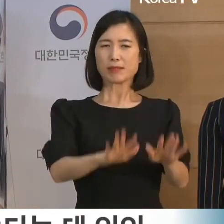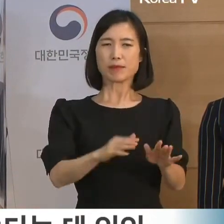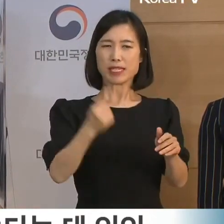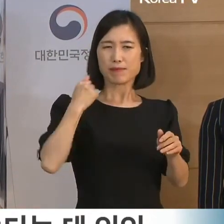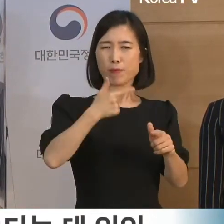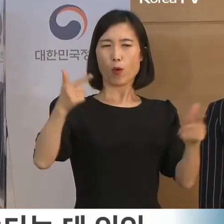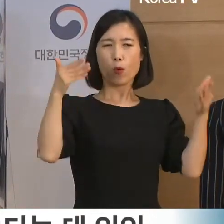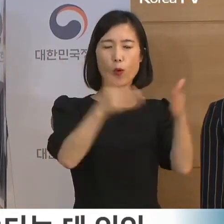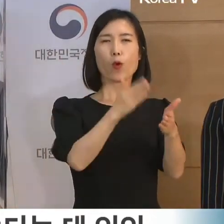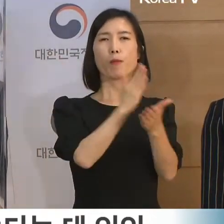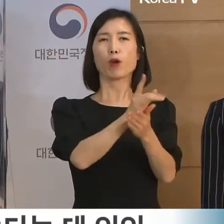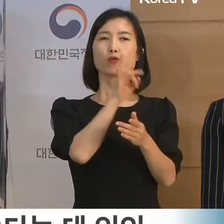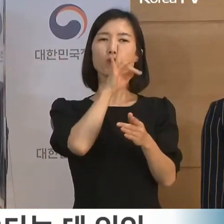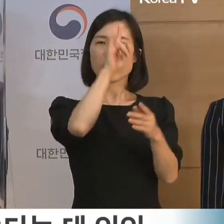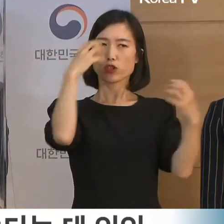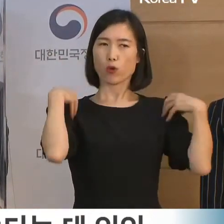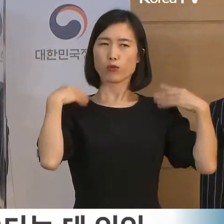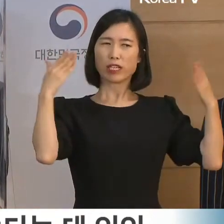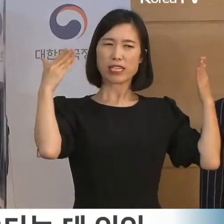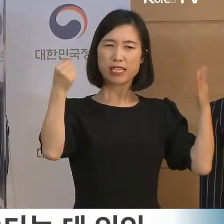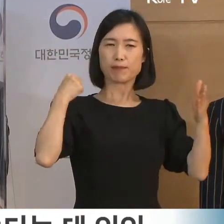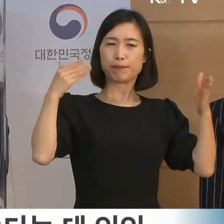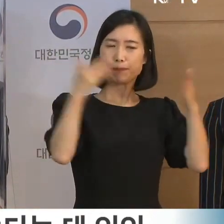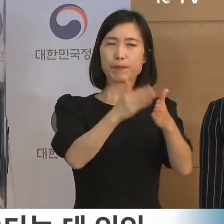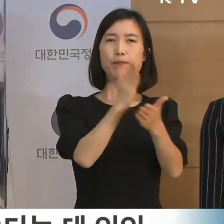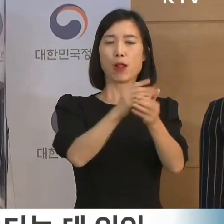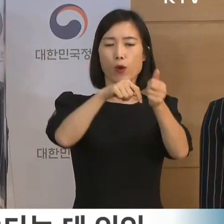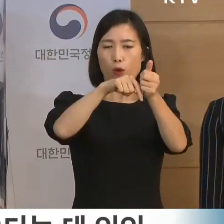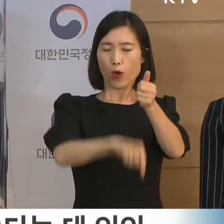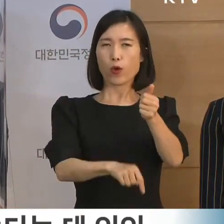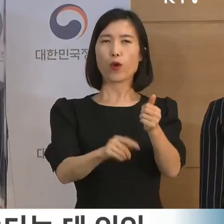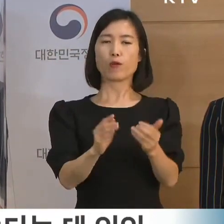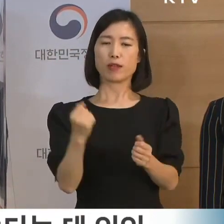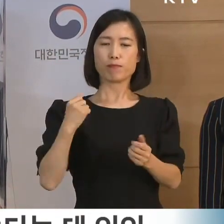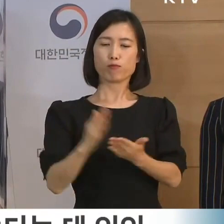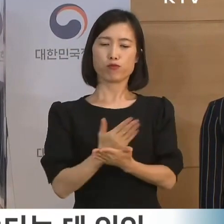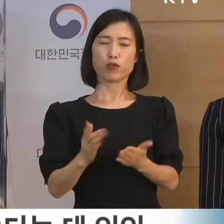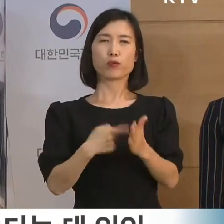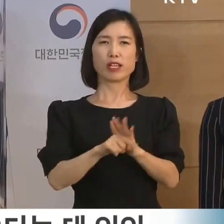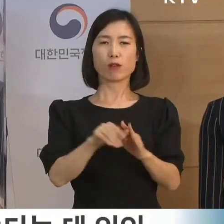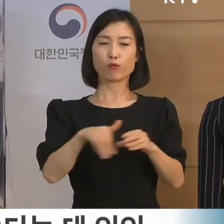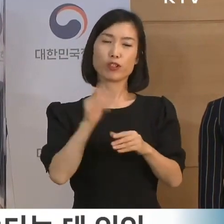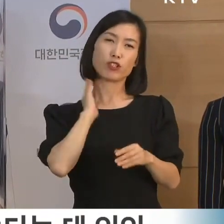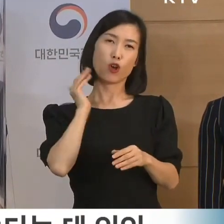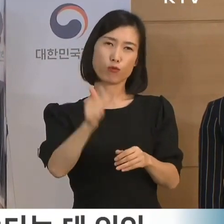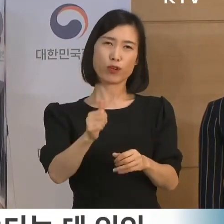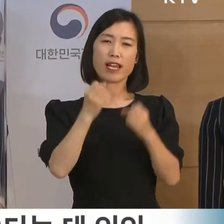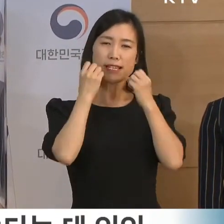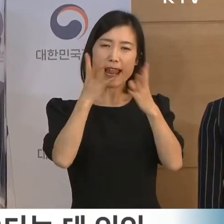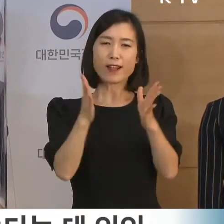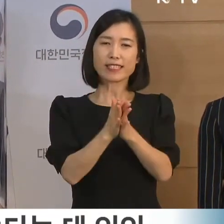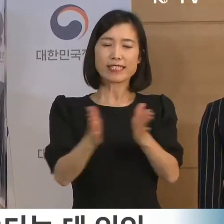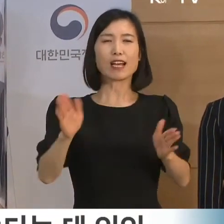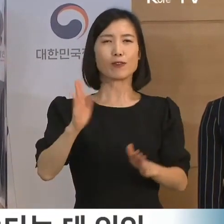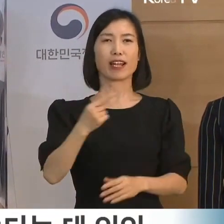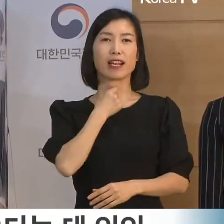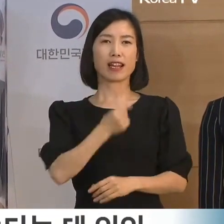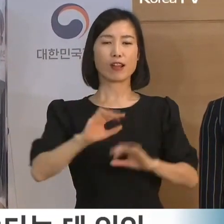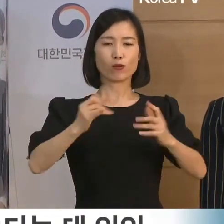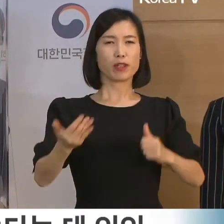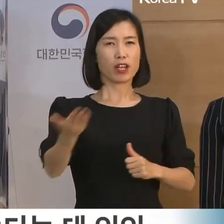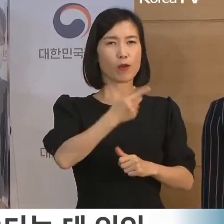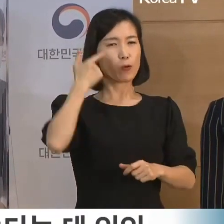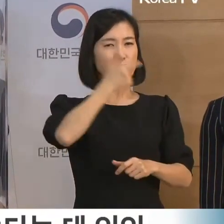완성되어 문재인 정부가 자치분권의 르네상스 시대를 열 수 있도록 최선을 다하겠습니다. 국민 여러분의 많은